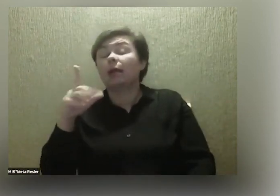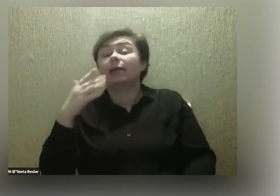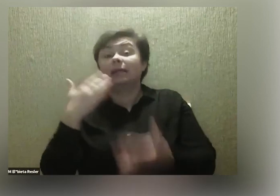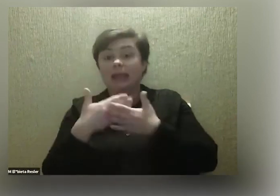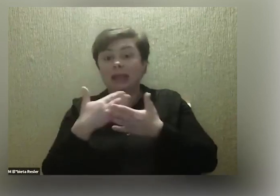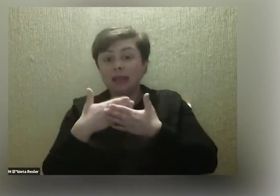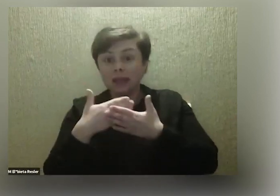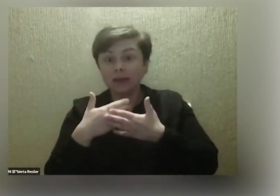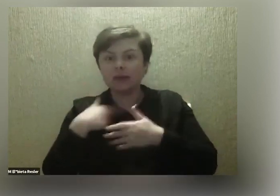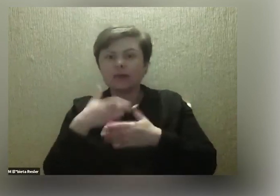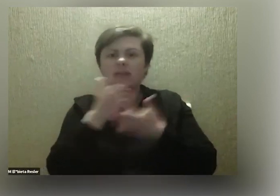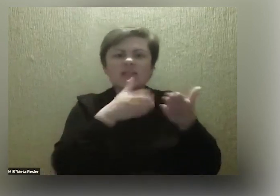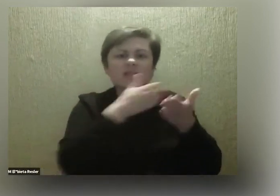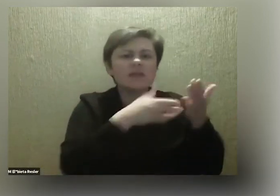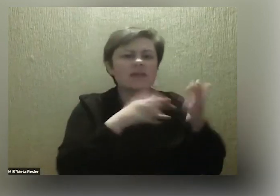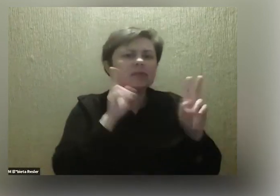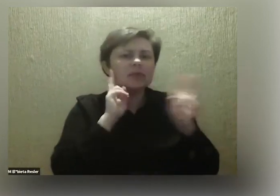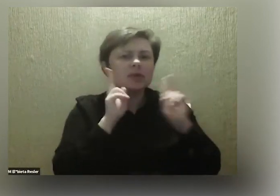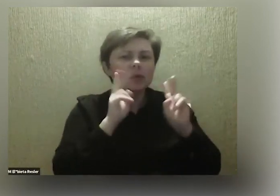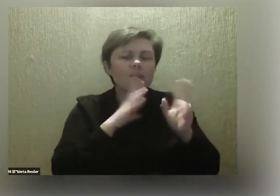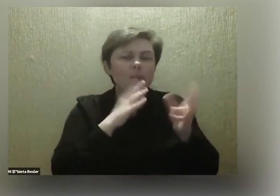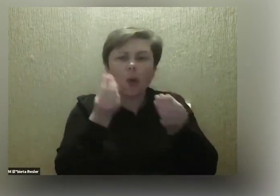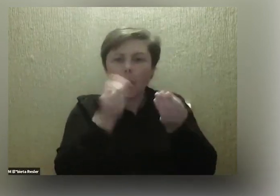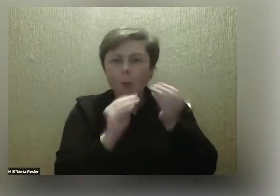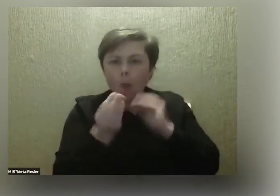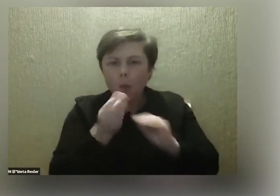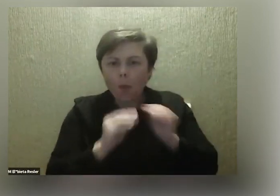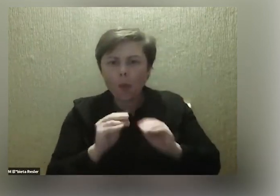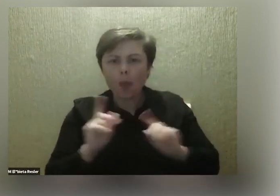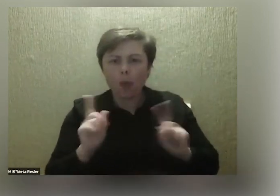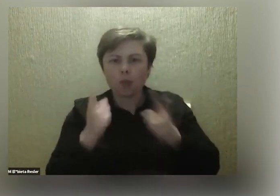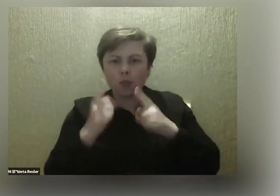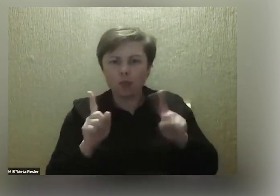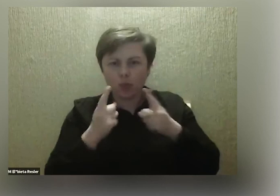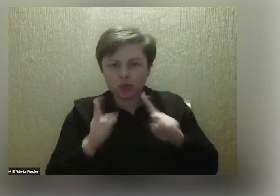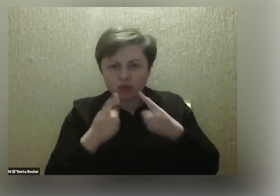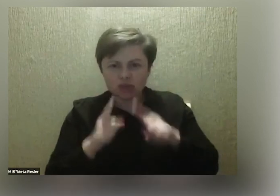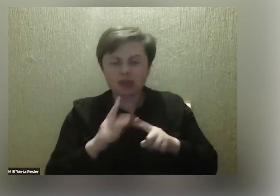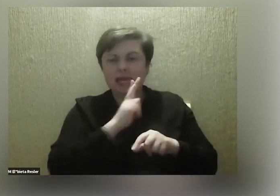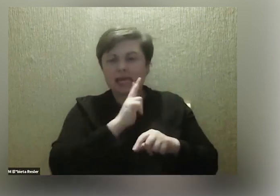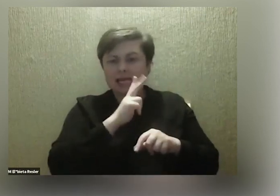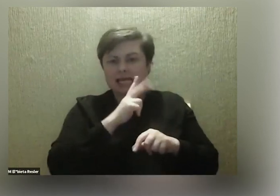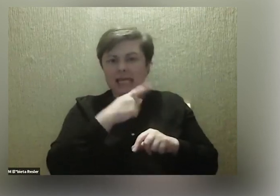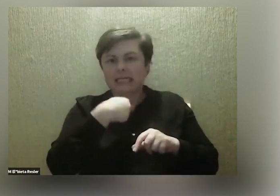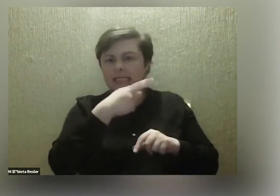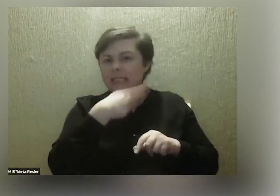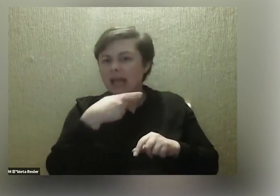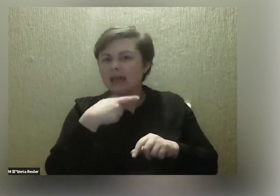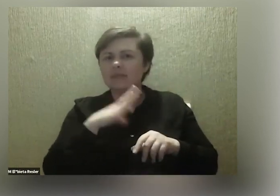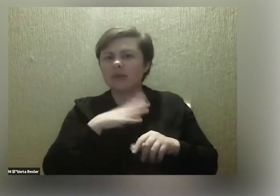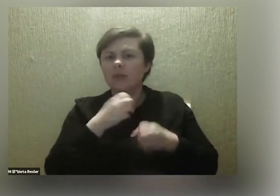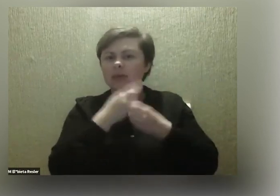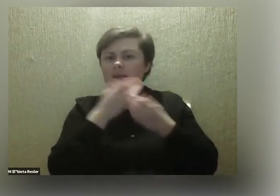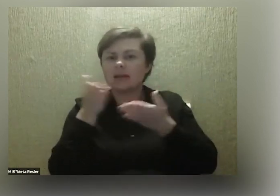tych fragmentów dźwiękowych układaliśmy utwór. Każdy z nas miało kilka tych